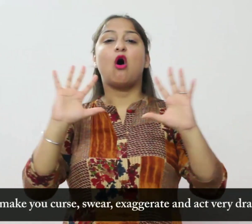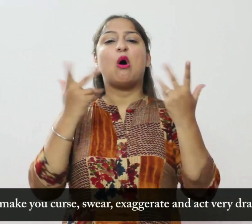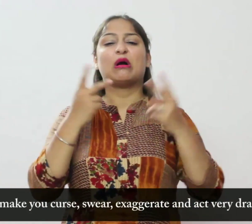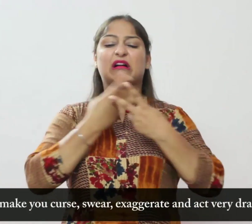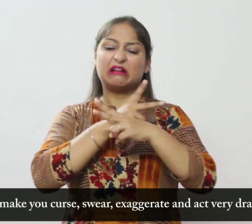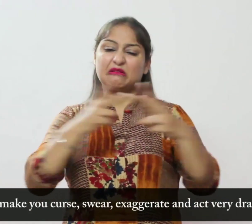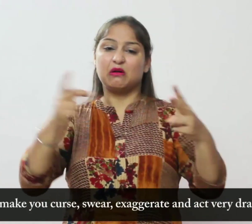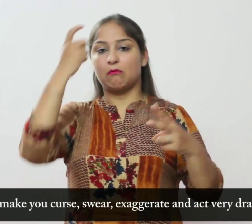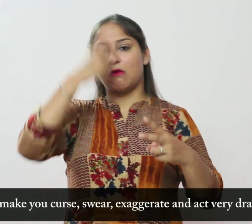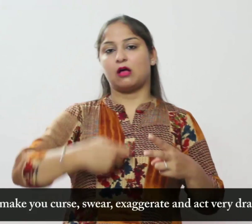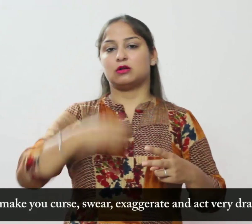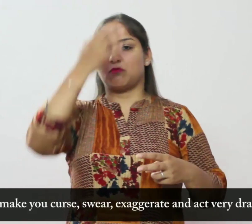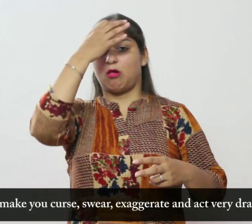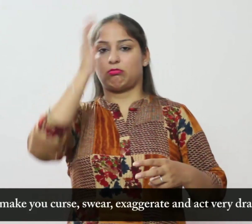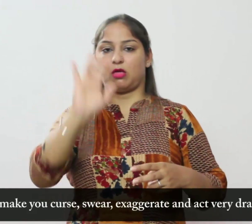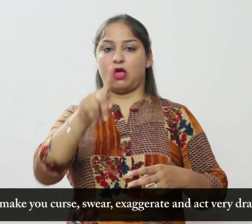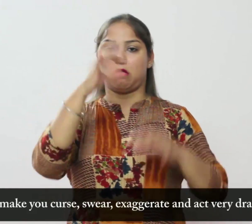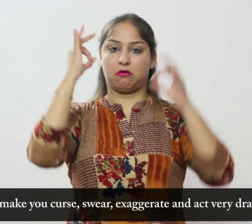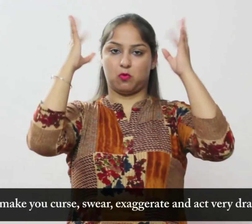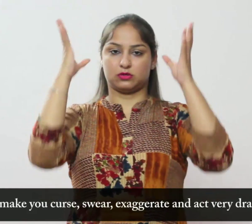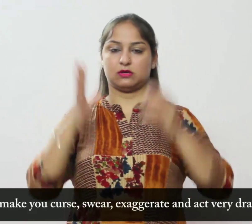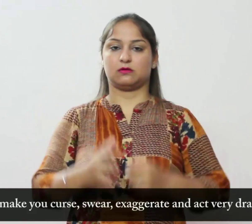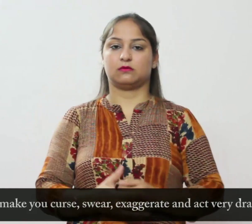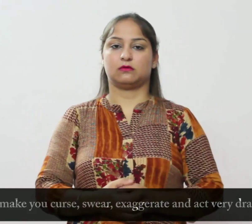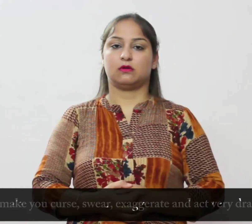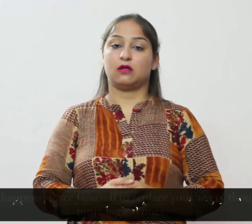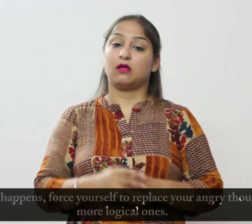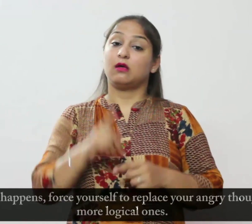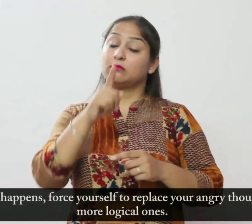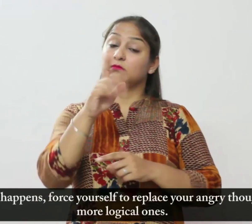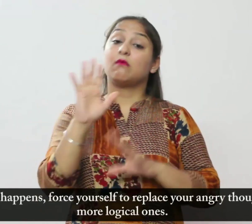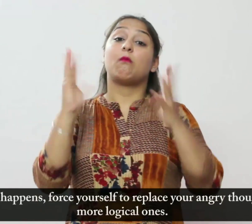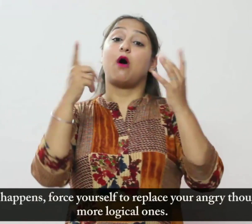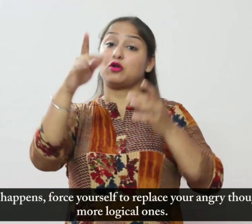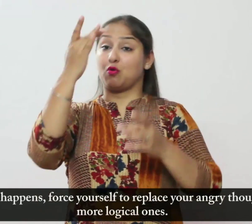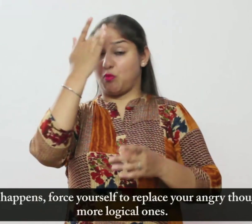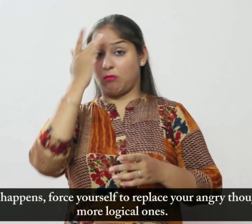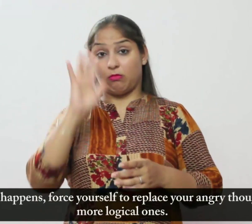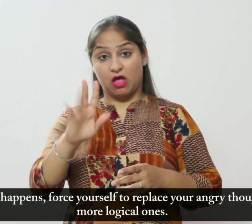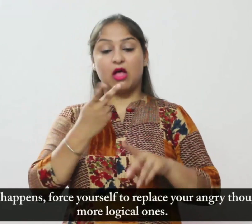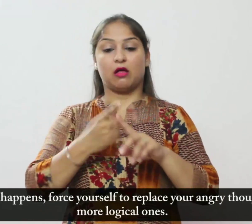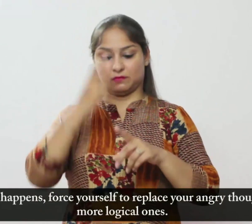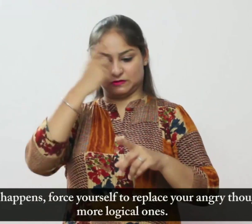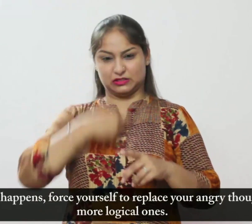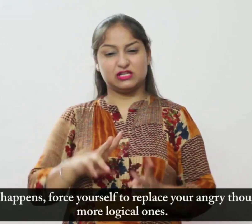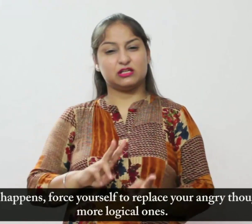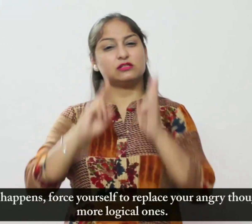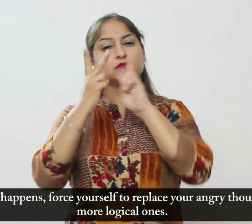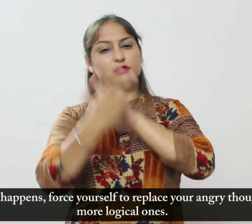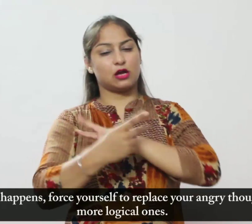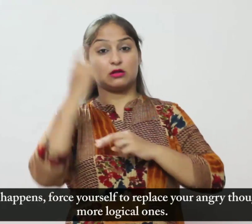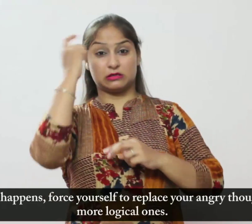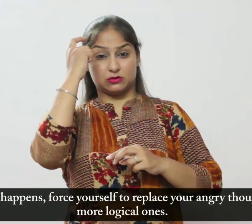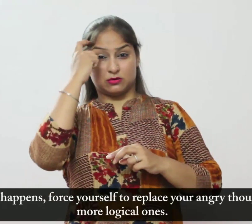कारे कर सकता है जब ऐसा होता है तो अपने गुस्से वाले विचारों को अधिक तारकीक